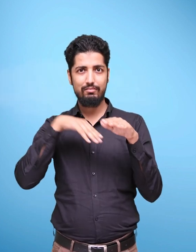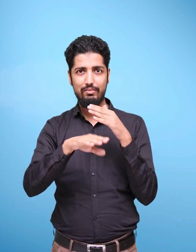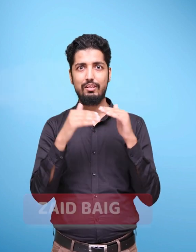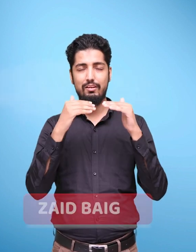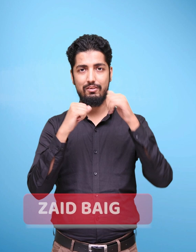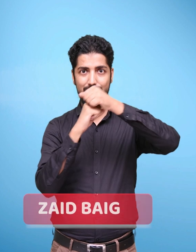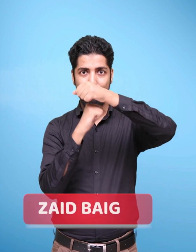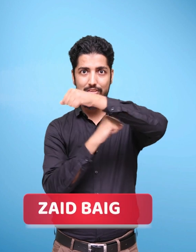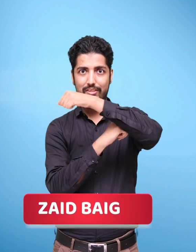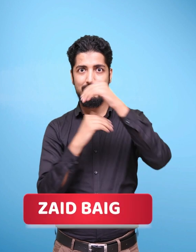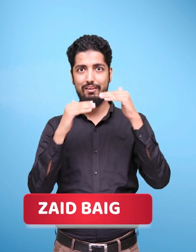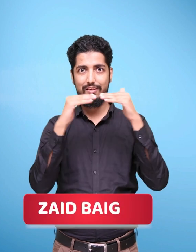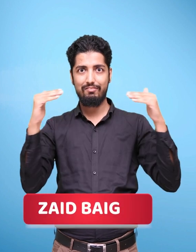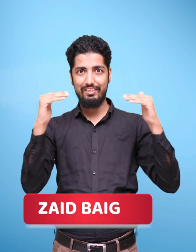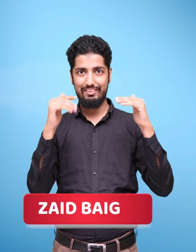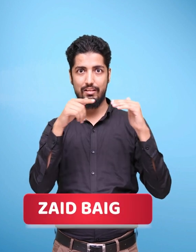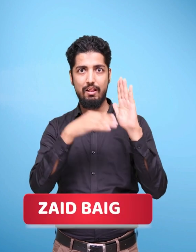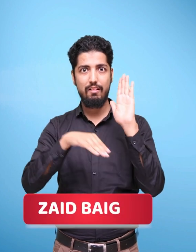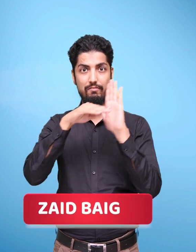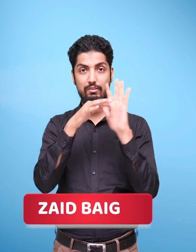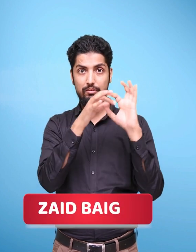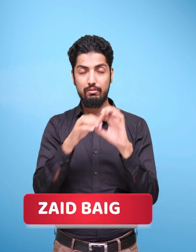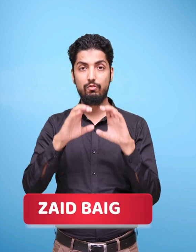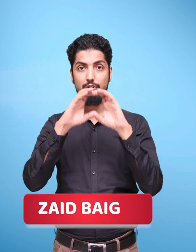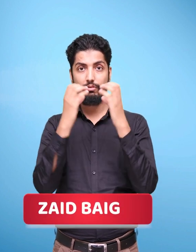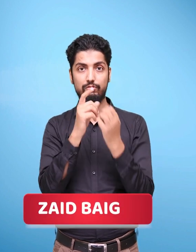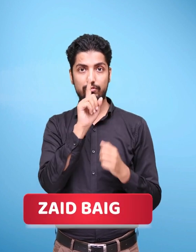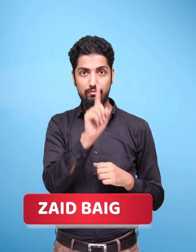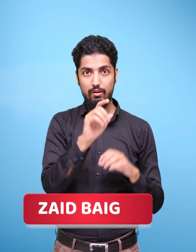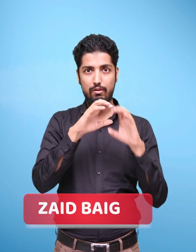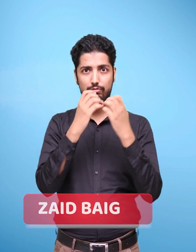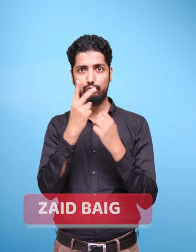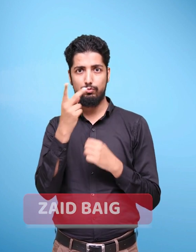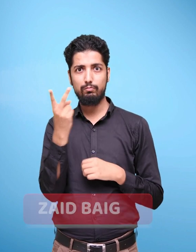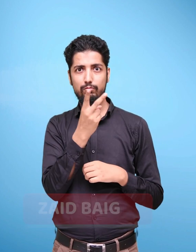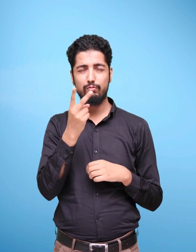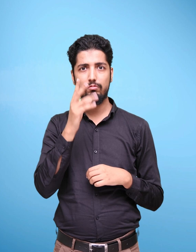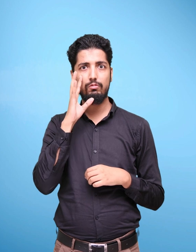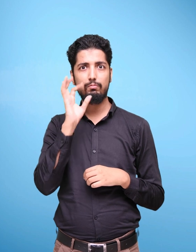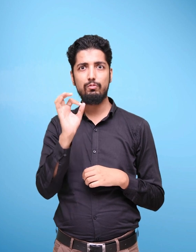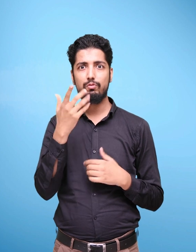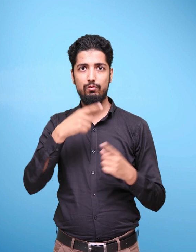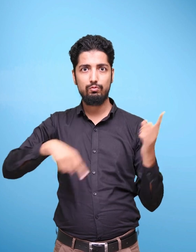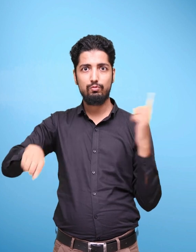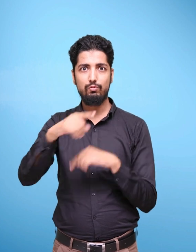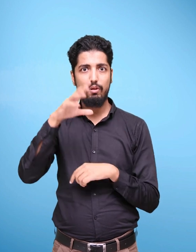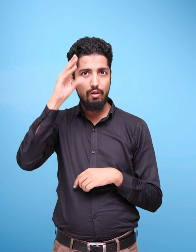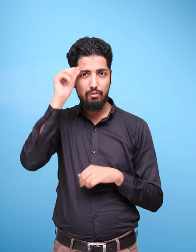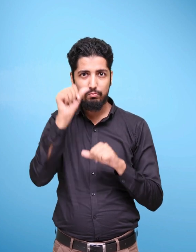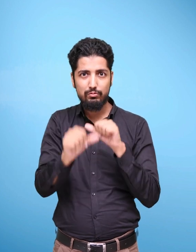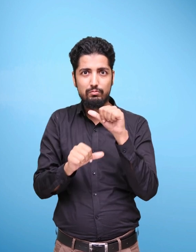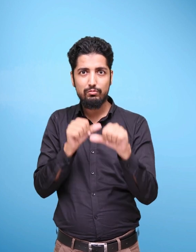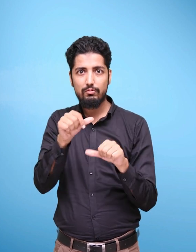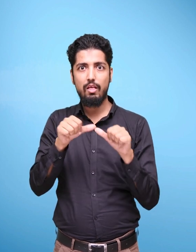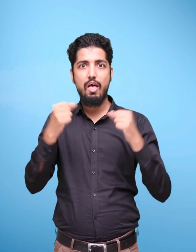which covers classes 1 and 2 also articulates a play-based approach to learning. According to this approach, books form